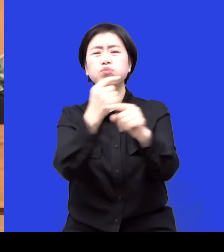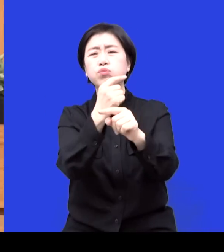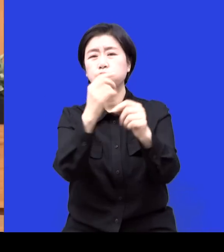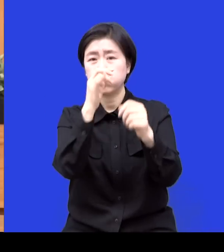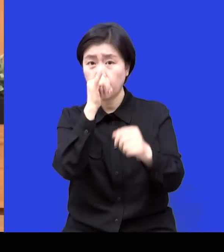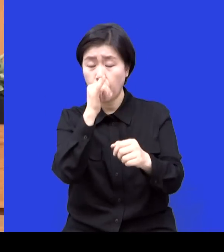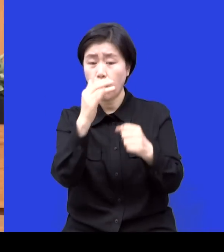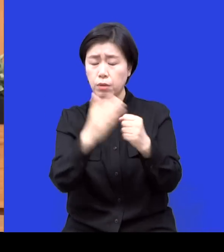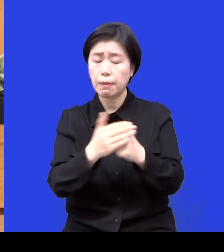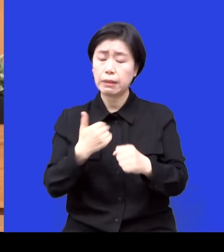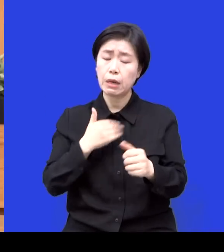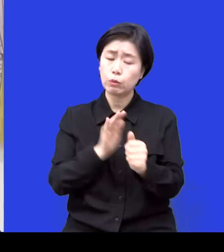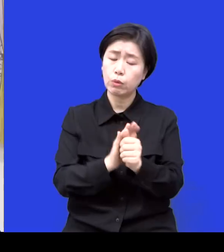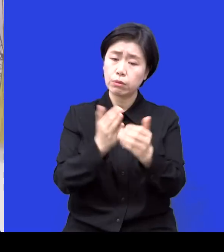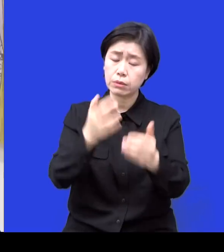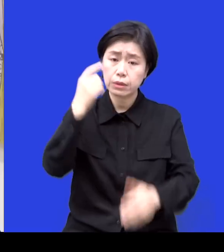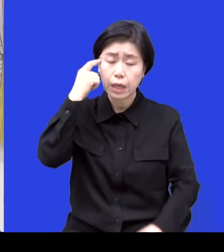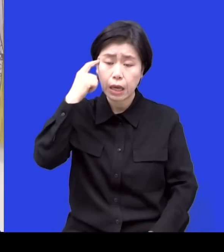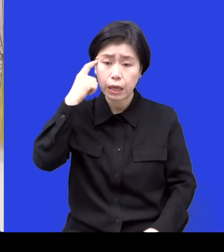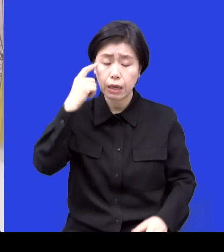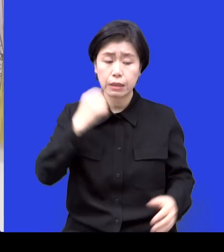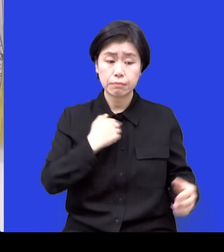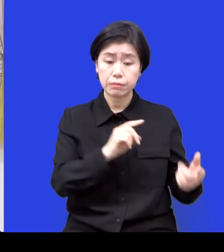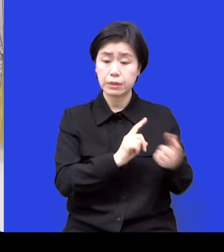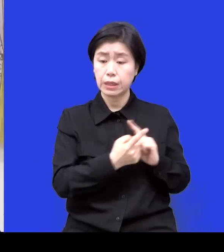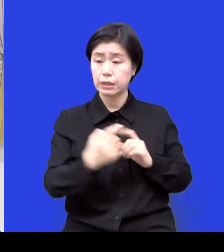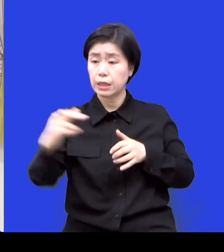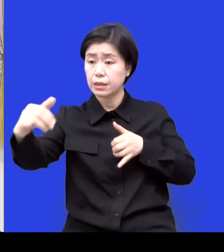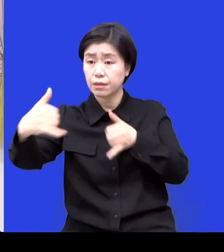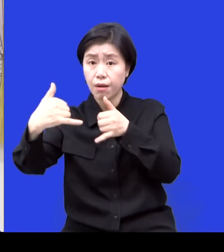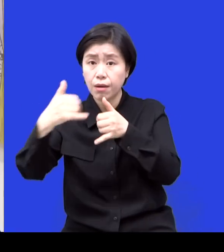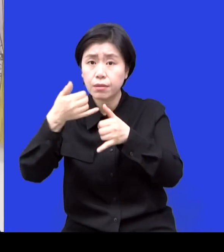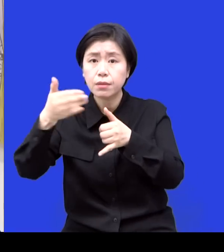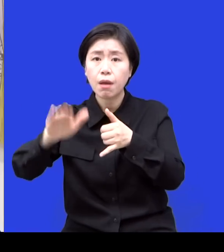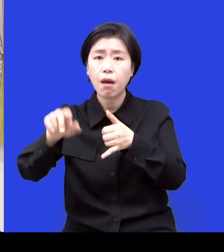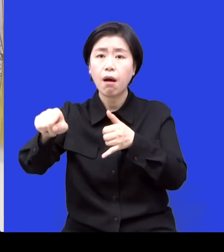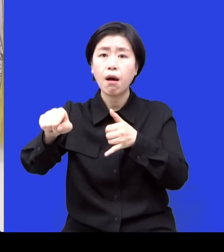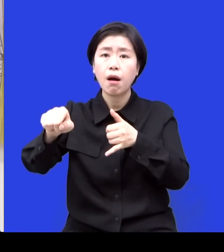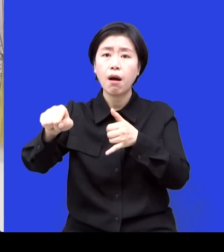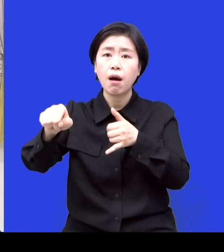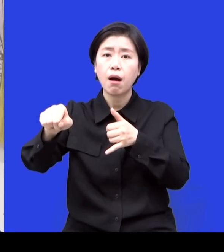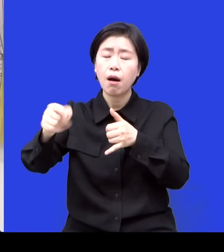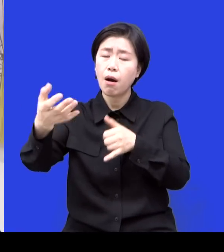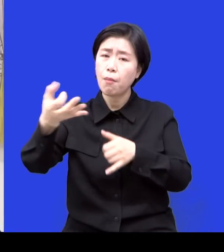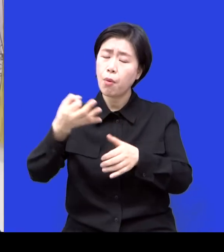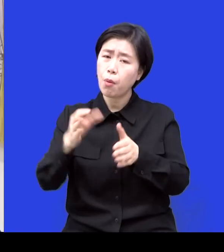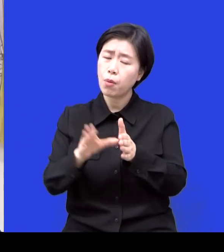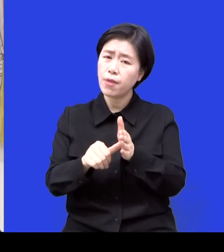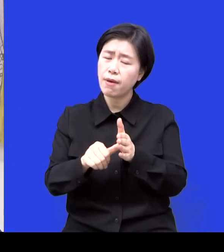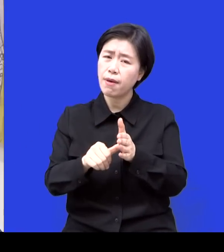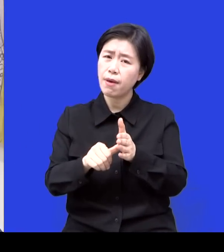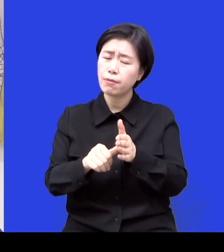그러냐 나섰느냐 네. 그래서 너무 제 예전의 성격으로는 봅시다.